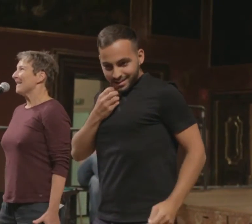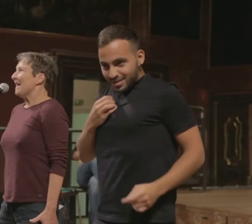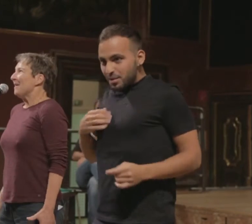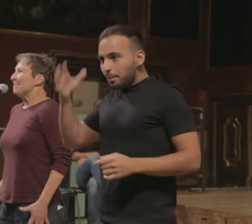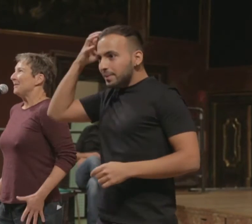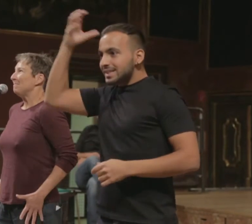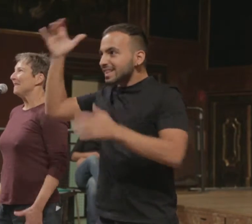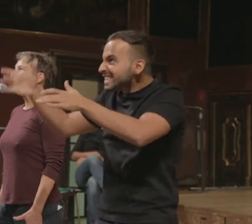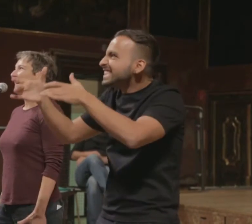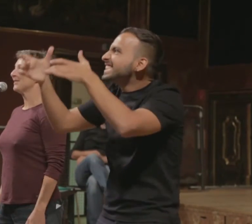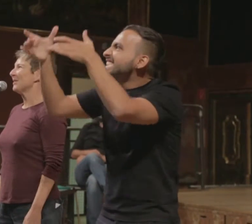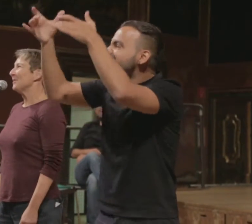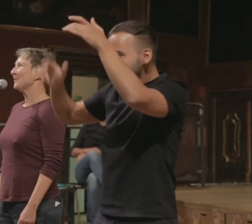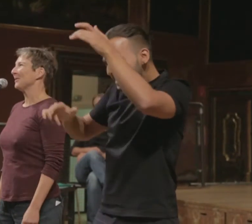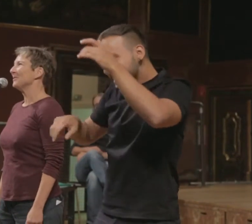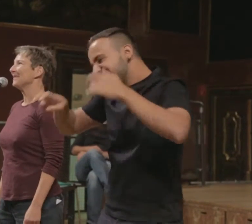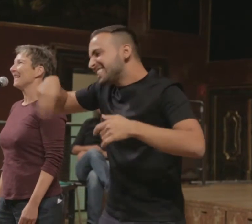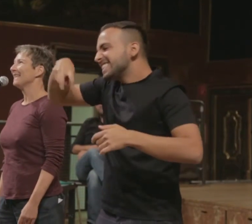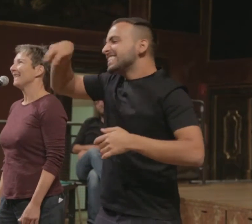mit Spinnrad und Rosenranke.